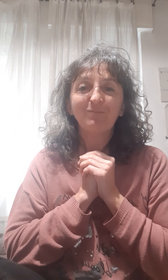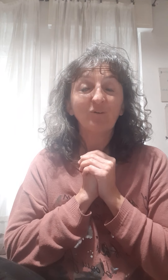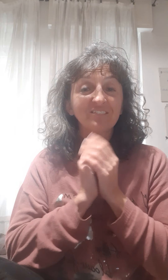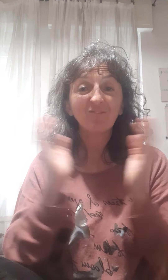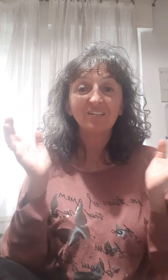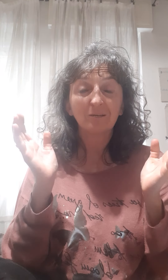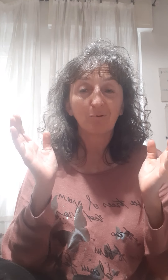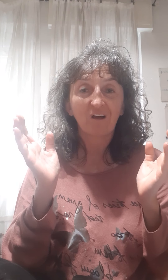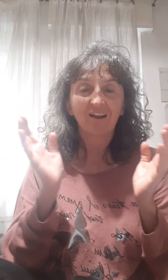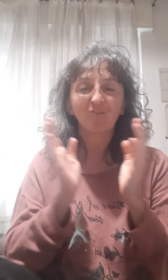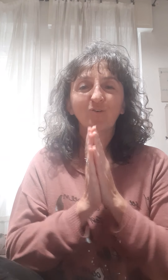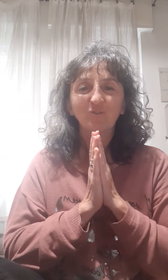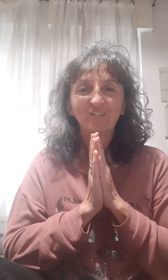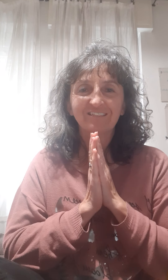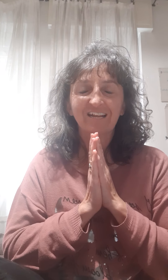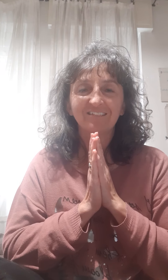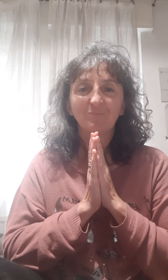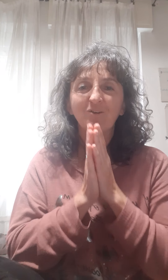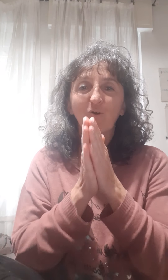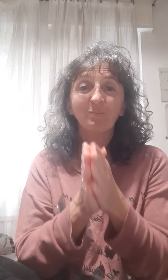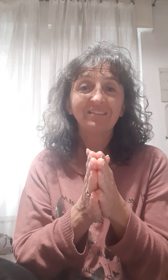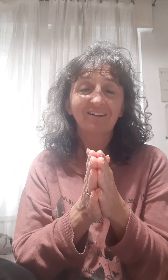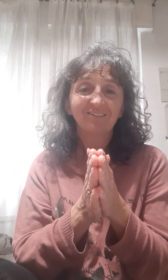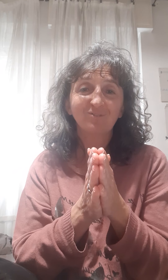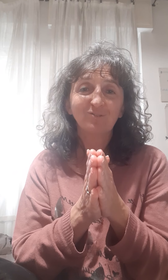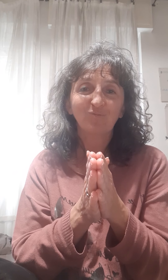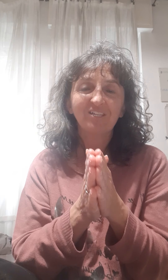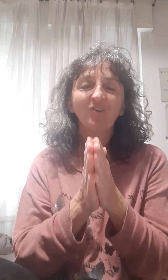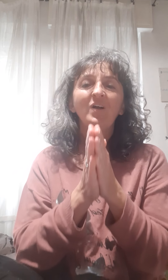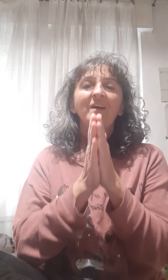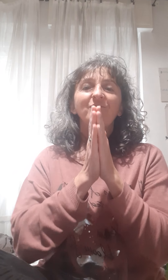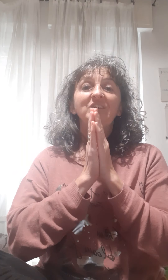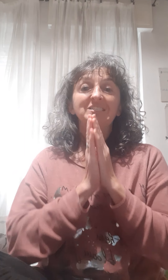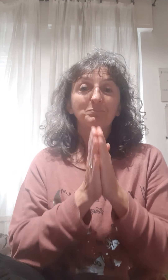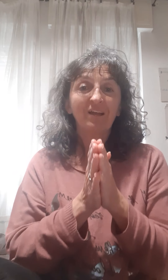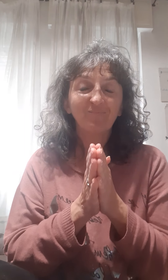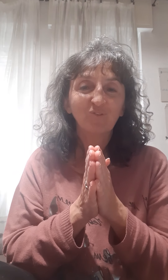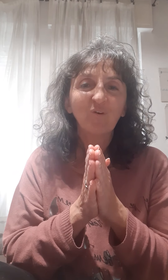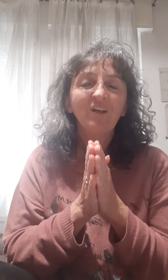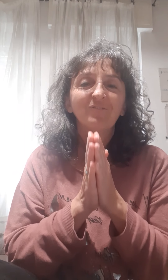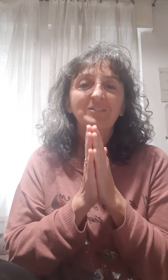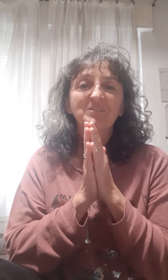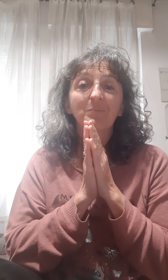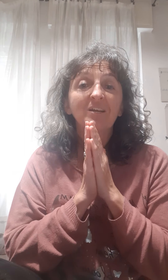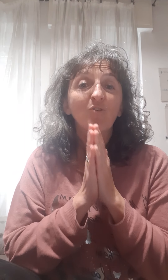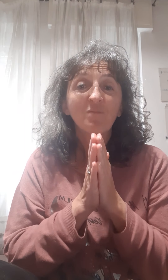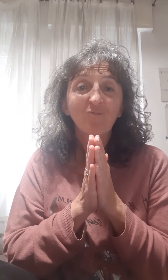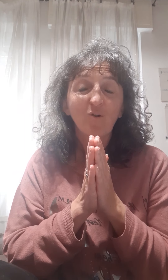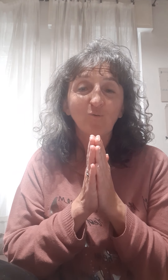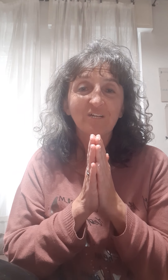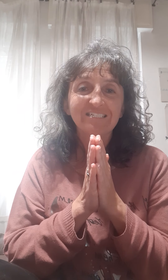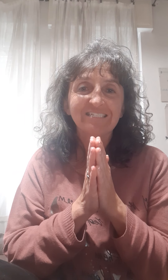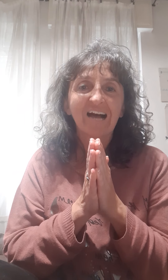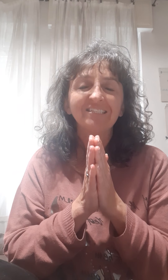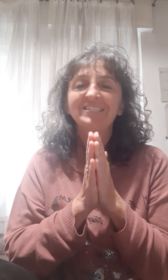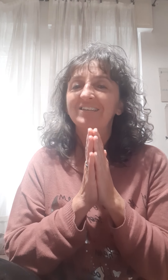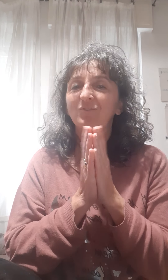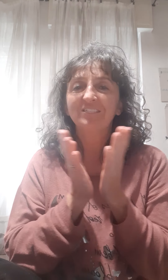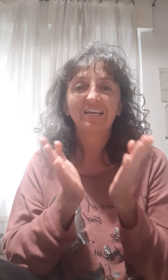limone, se volete provarlo contattatemi, commentate questo video, vi aspetto, fatemi sapere come voi lo utilizzate, se volete